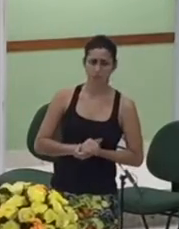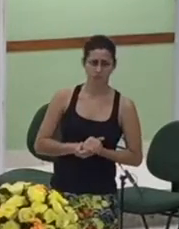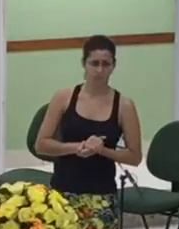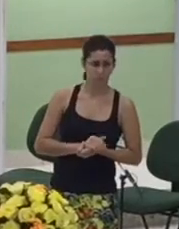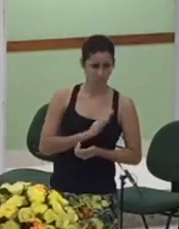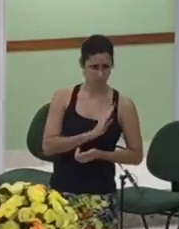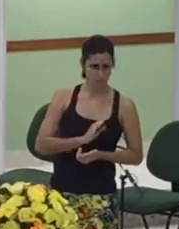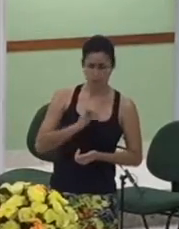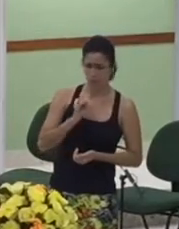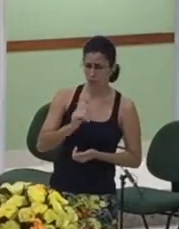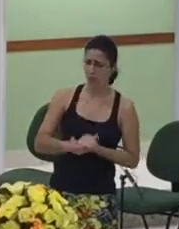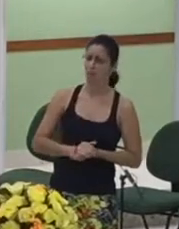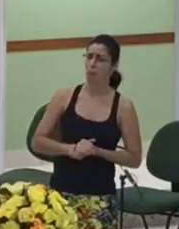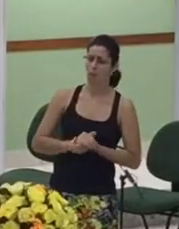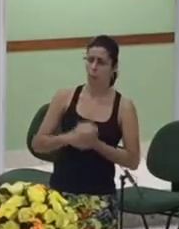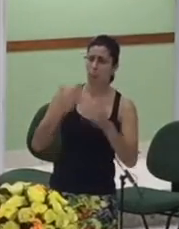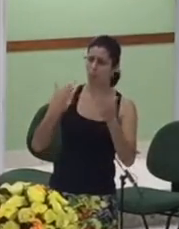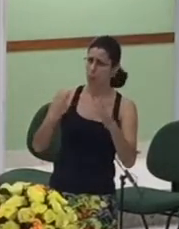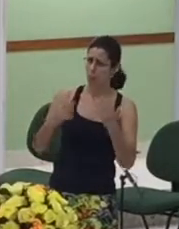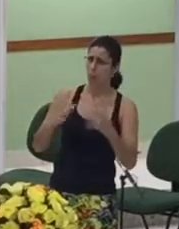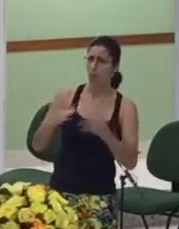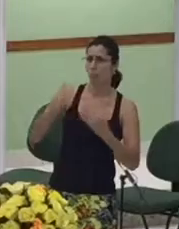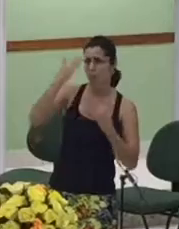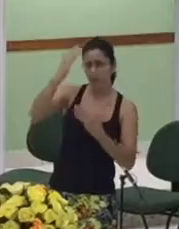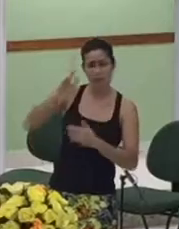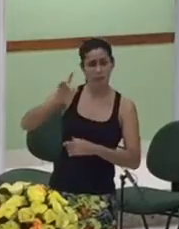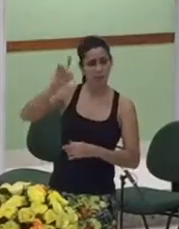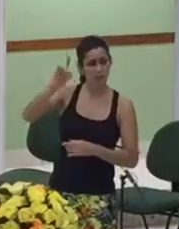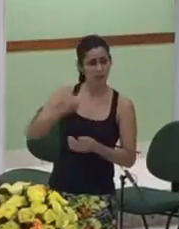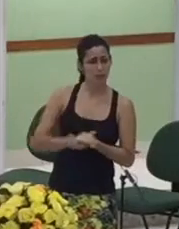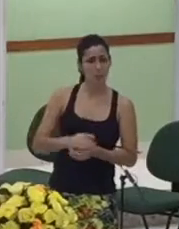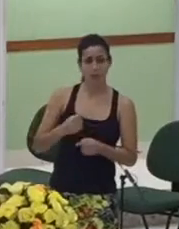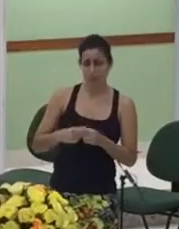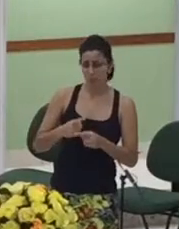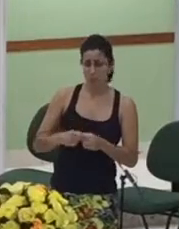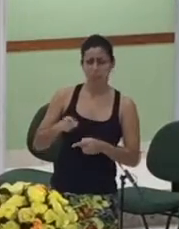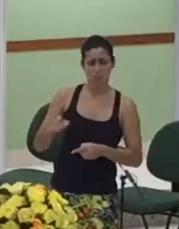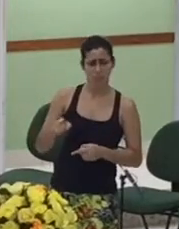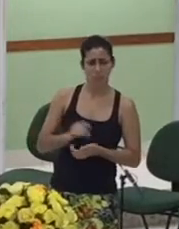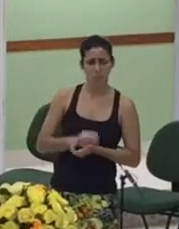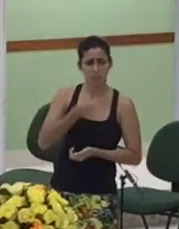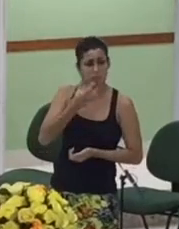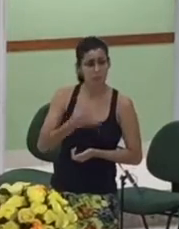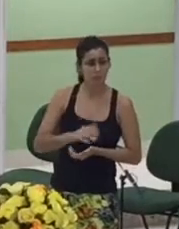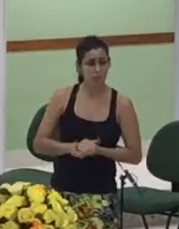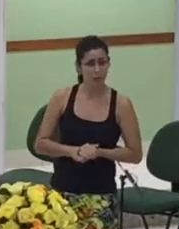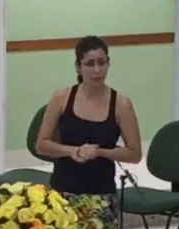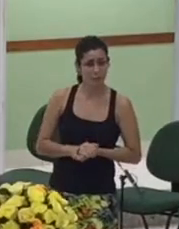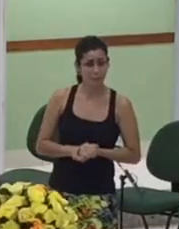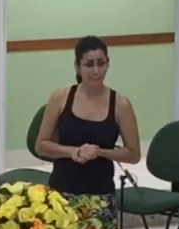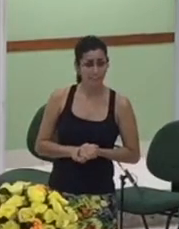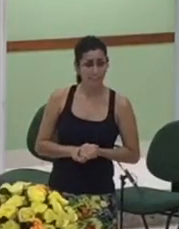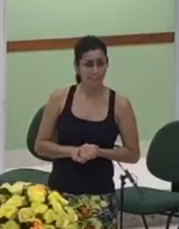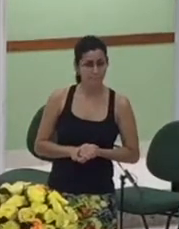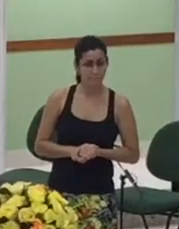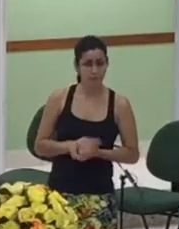melhor fizeste esta tua última benevolência que a primeira pois a nenhum dos jovens fosse atrás